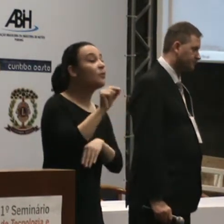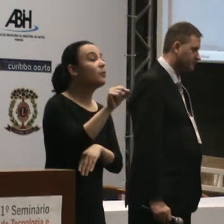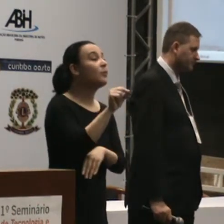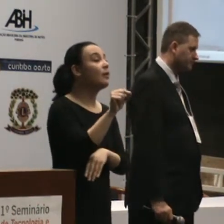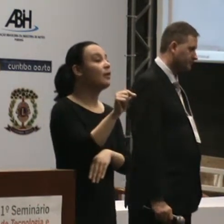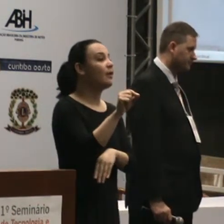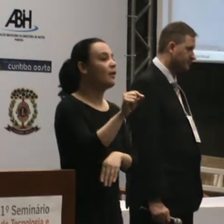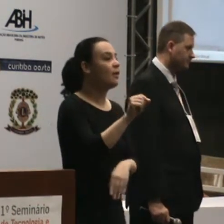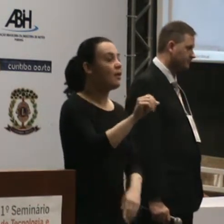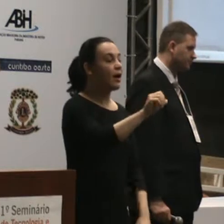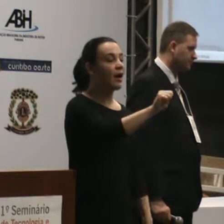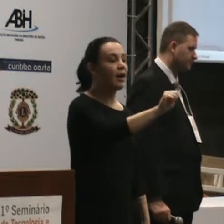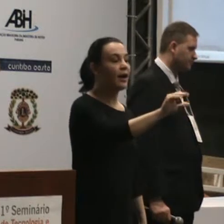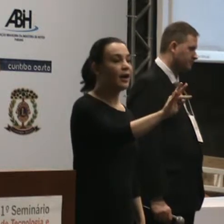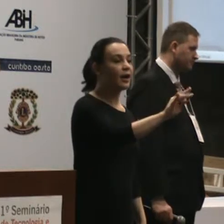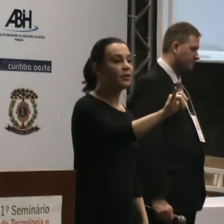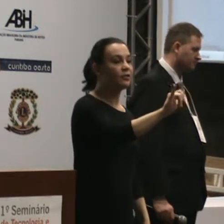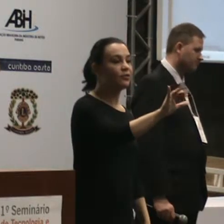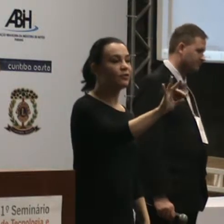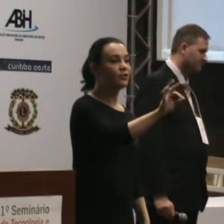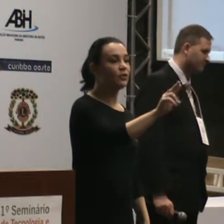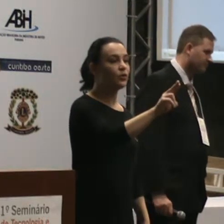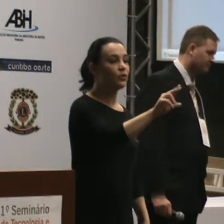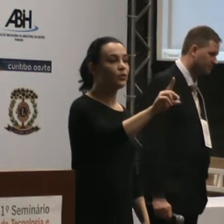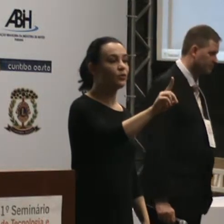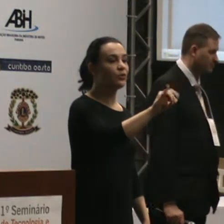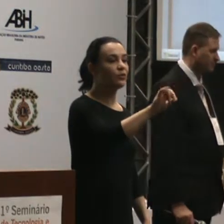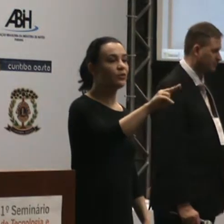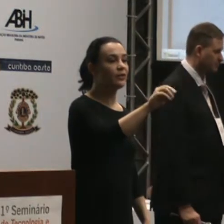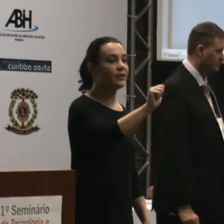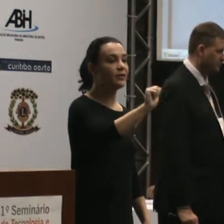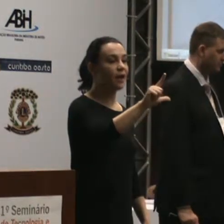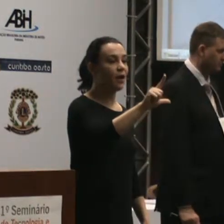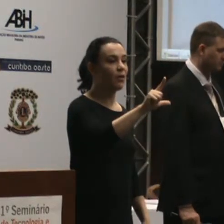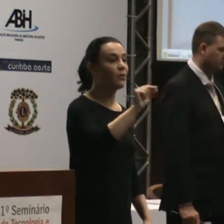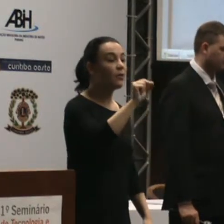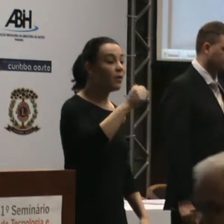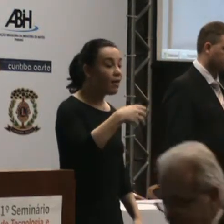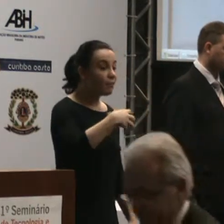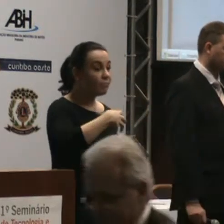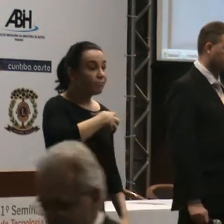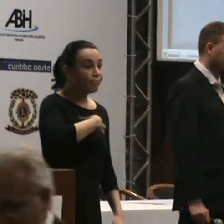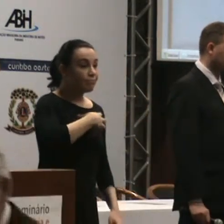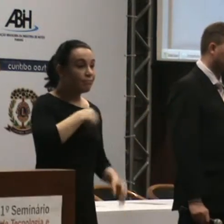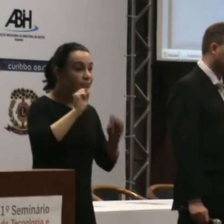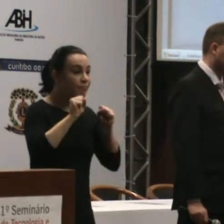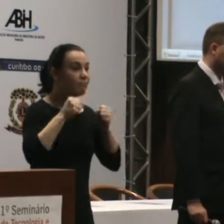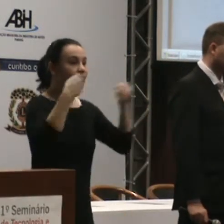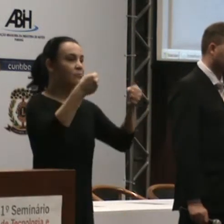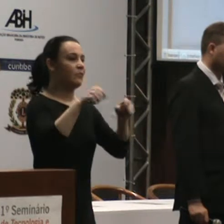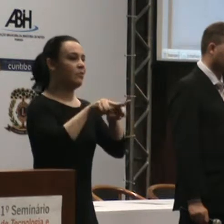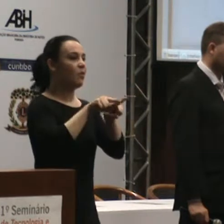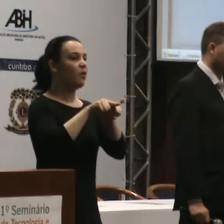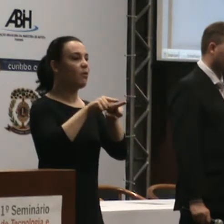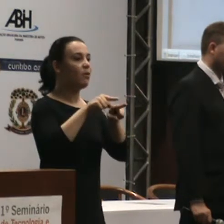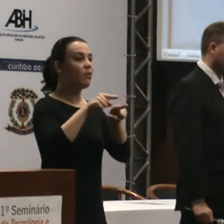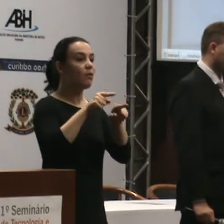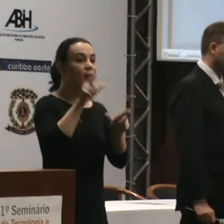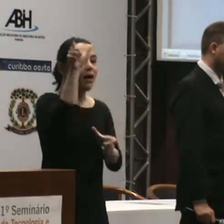A universidade está aí demonstrando as tecnologias assistivas, os demais participantes